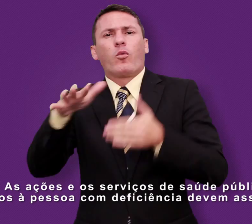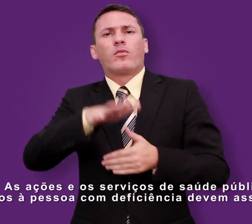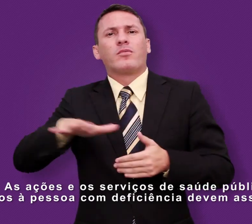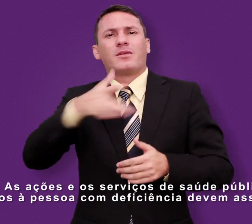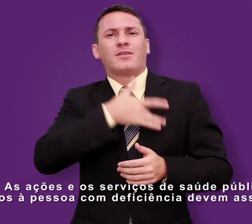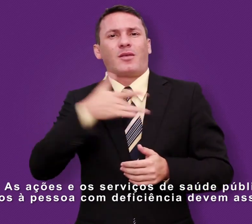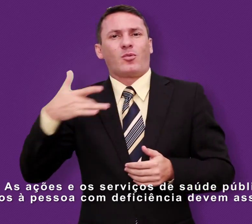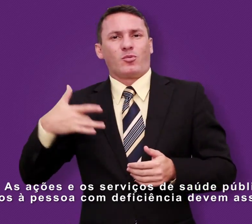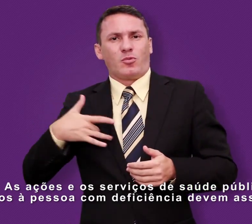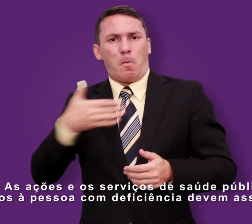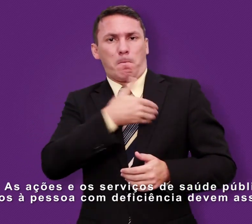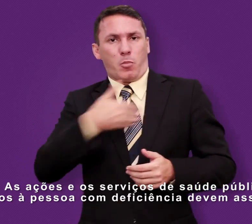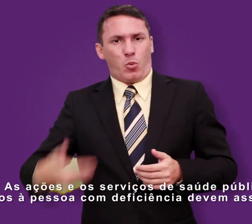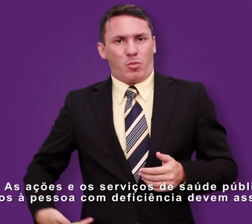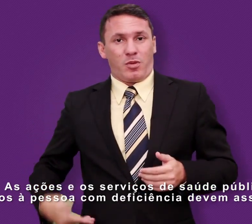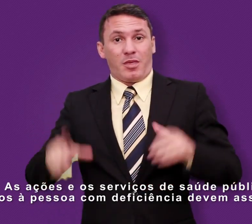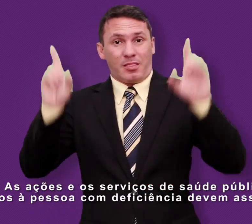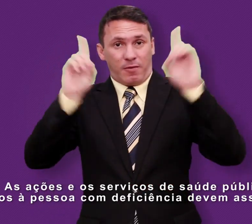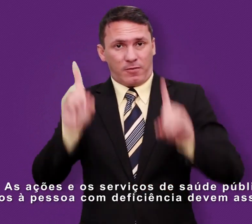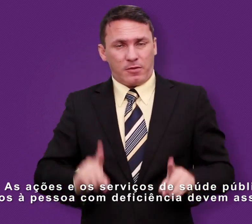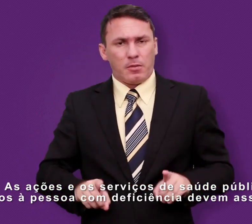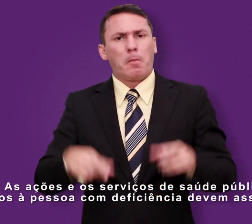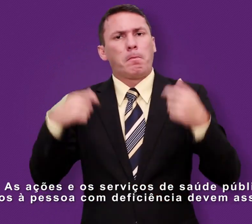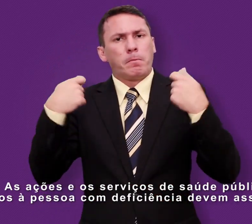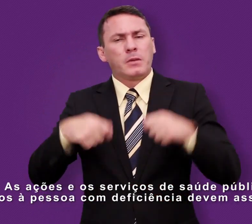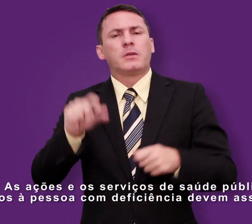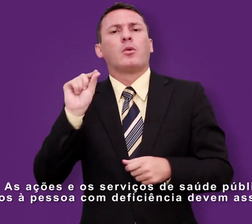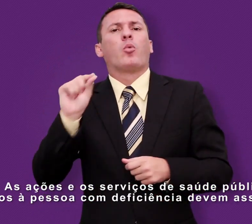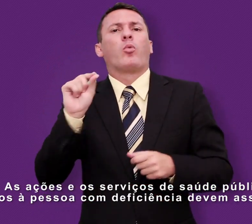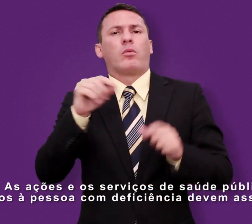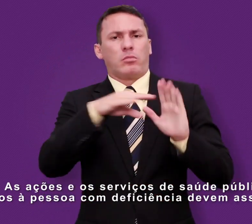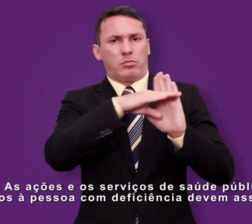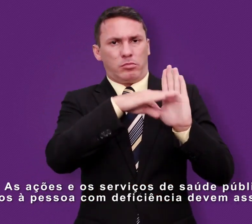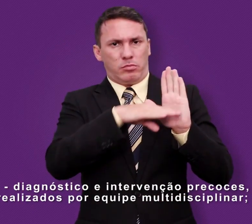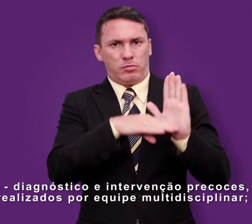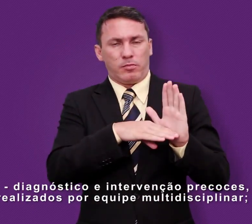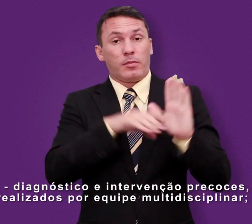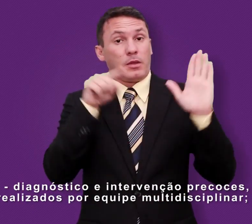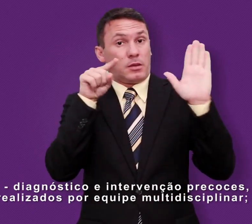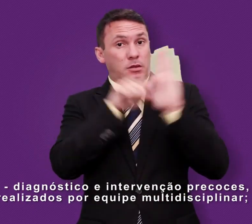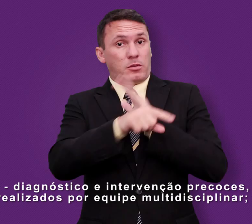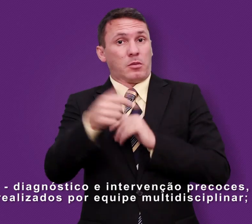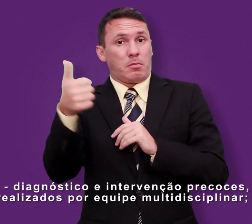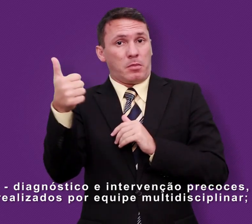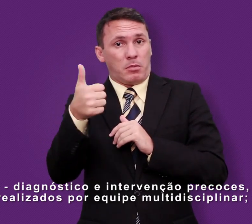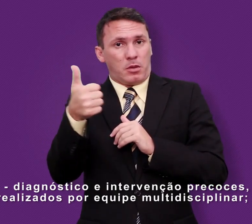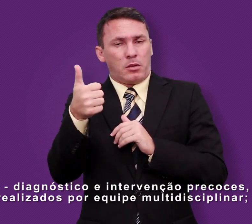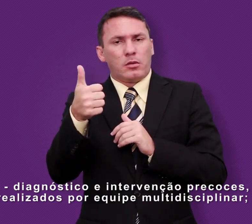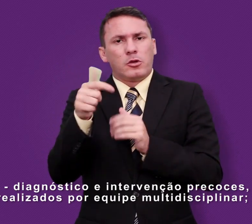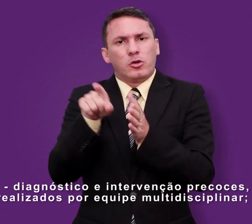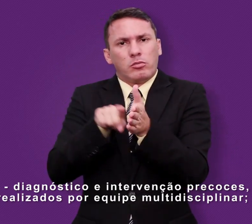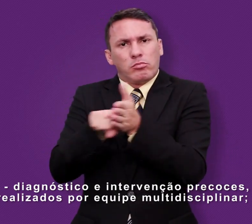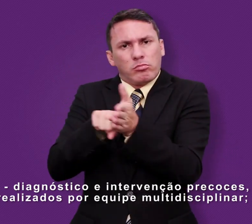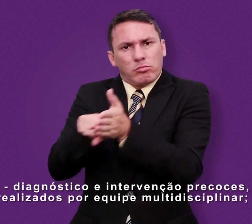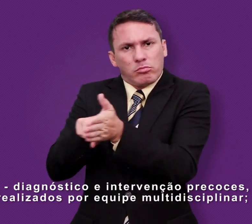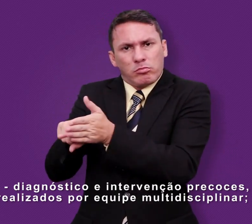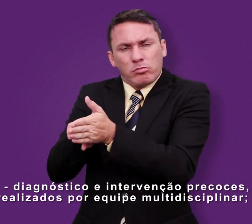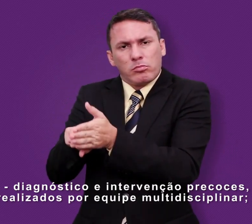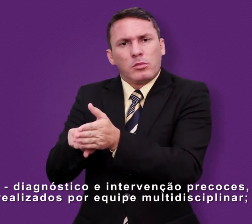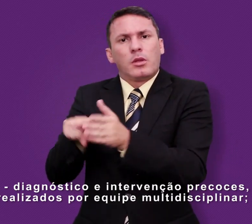à pessoa com deficiência devem assegurar... Dois pontos. Inciso 1. Diagnóstico e intervenção